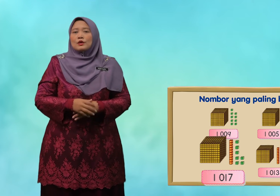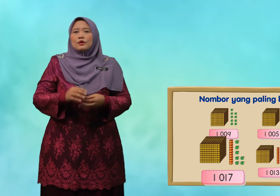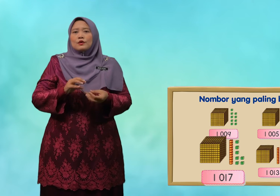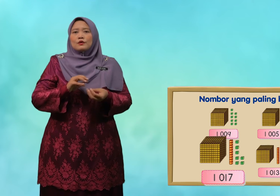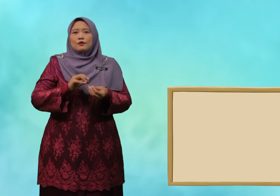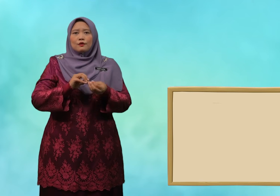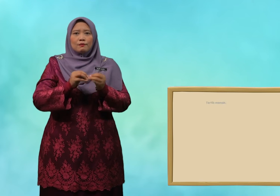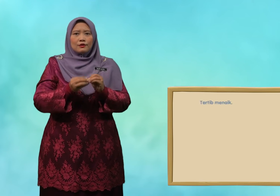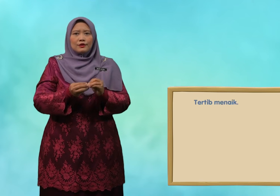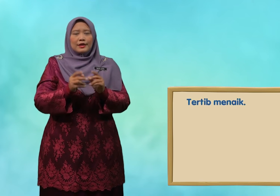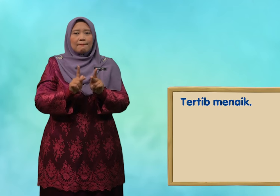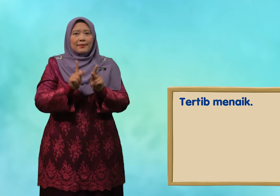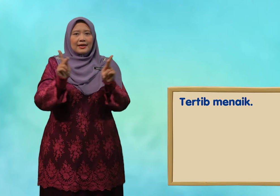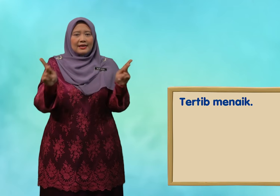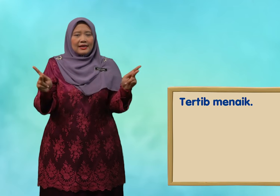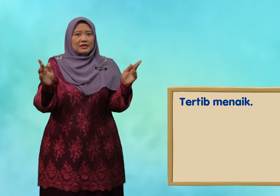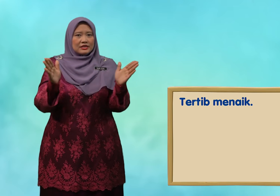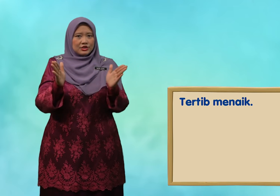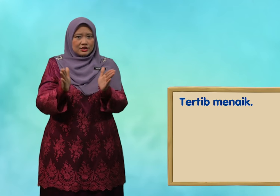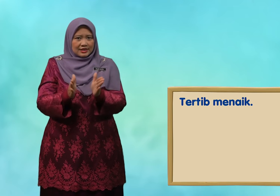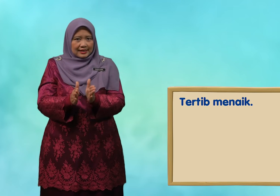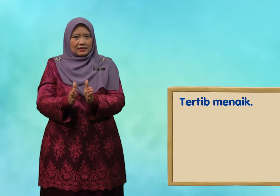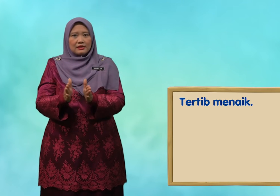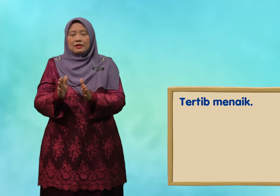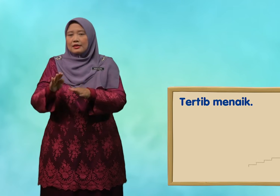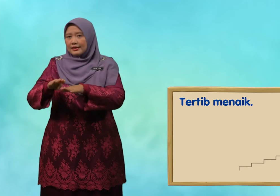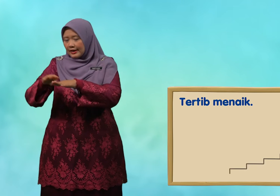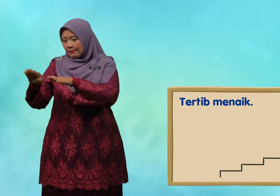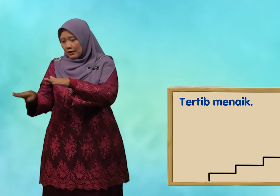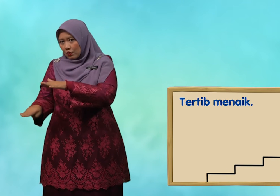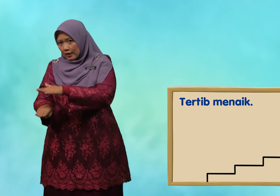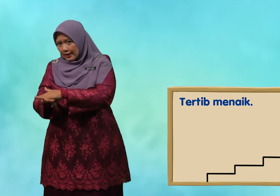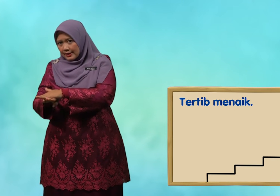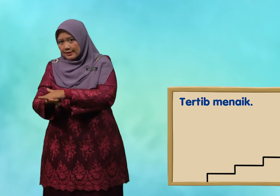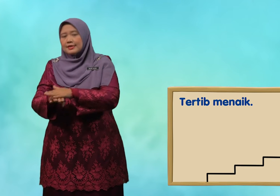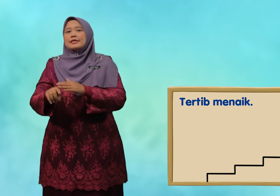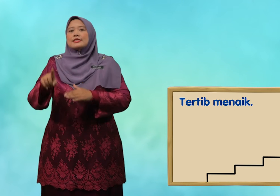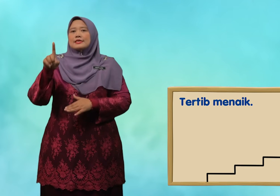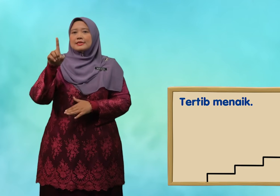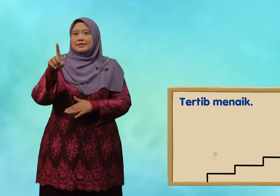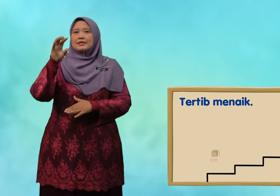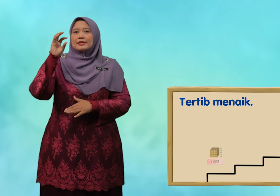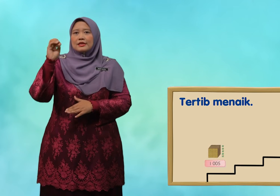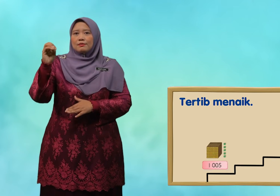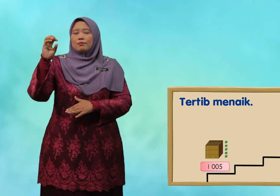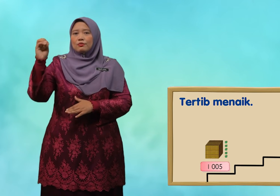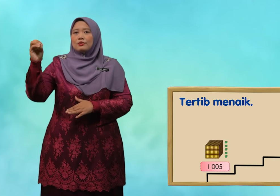nombor nombor paling kecil di bawah seribu